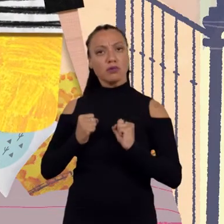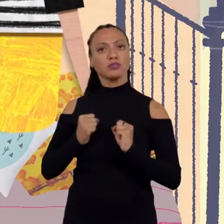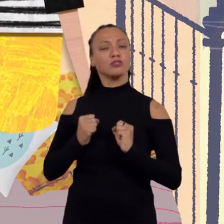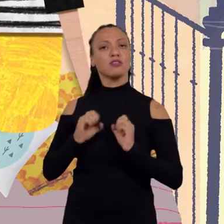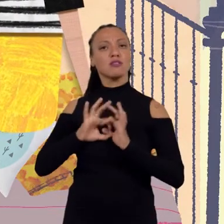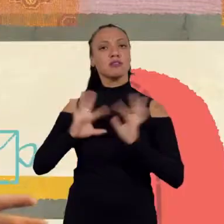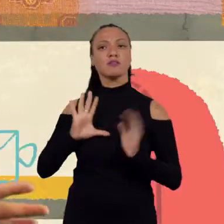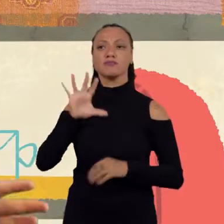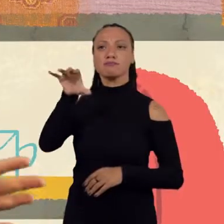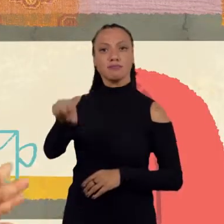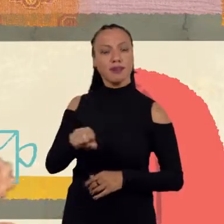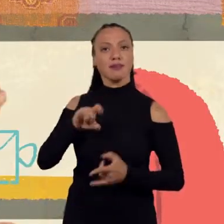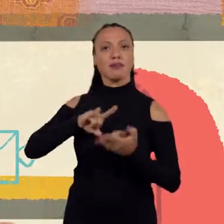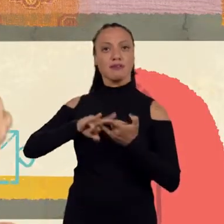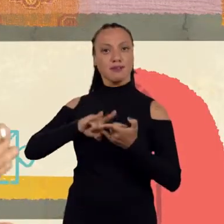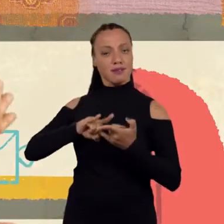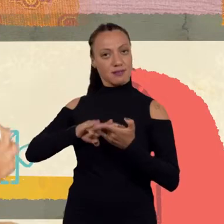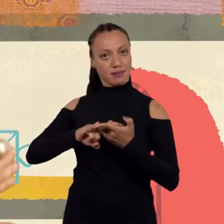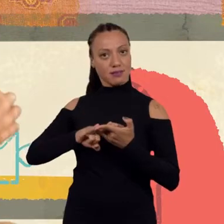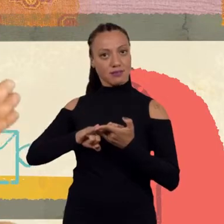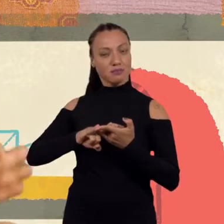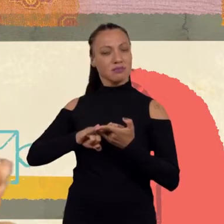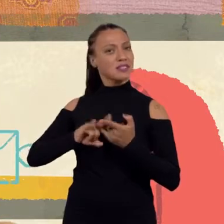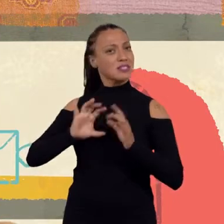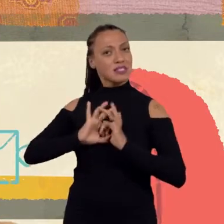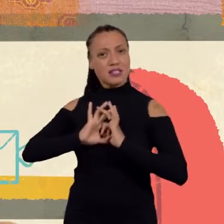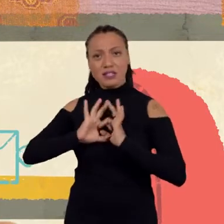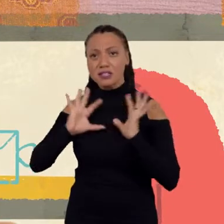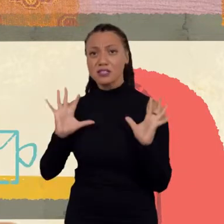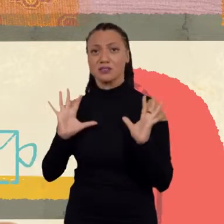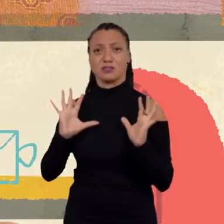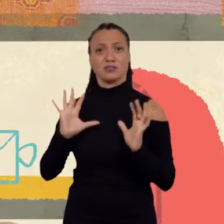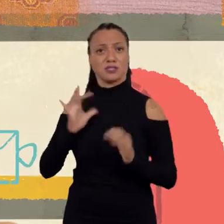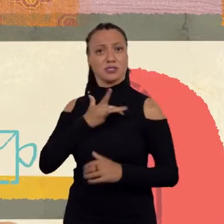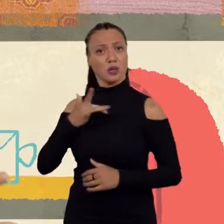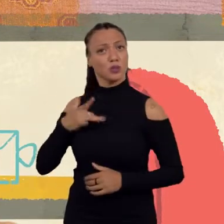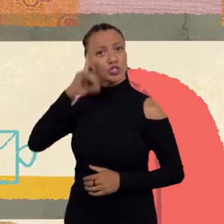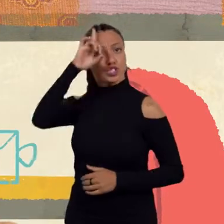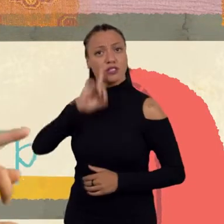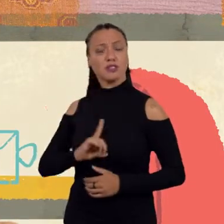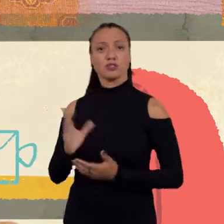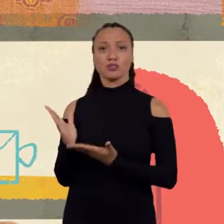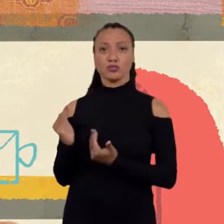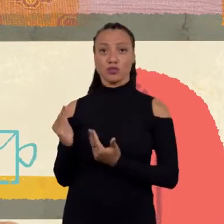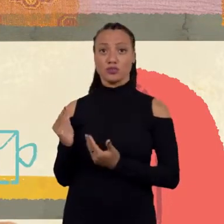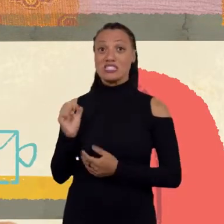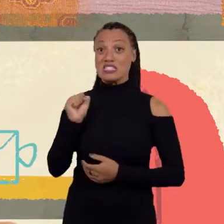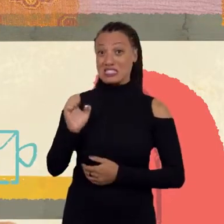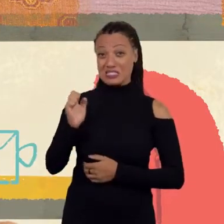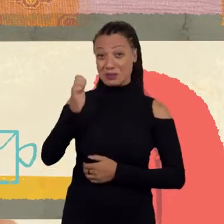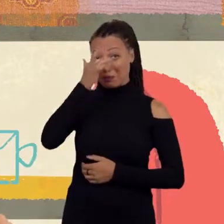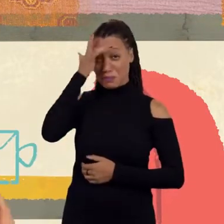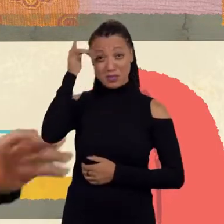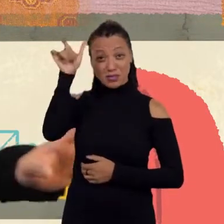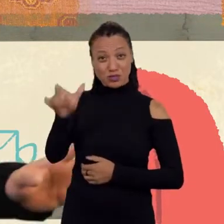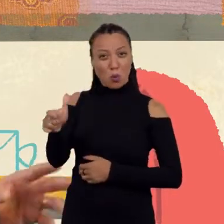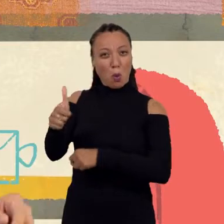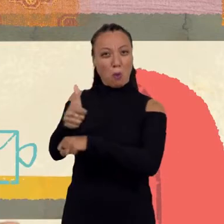muito clara nesse sentido, que ele tem o acesso integral à saúde. É o direito dele. Se um profissional de saúde disser a ele, não, o que você está fazendo aqui,